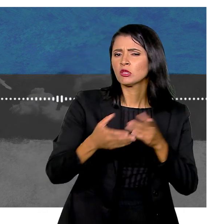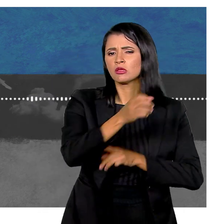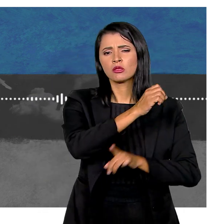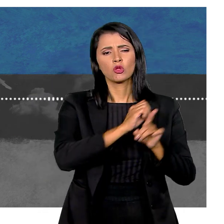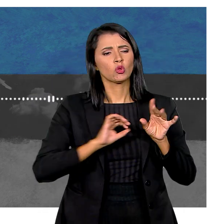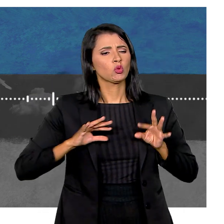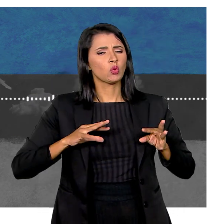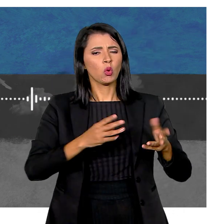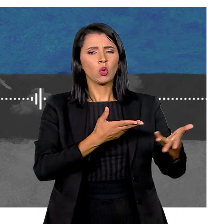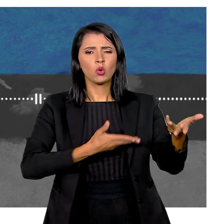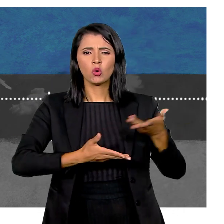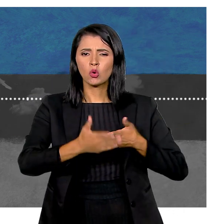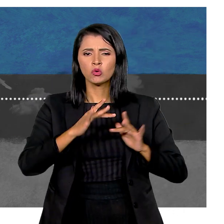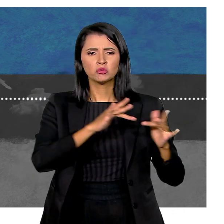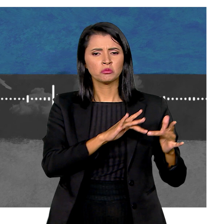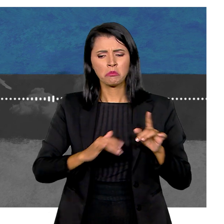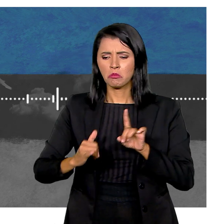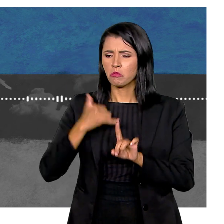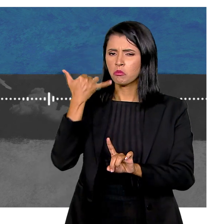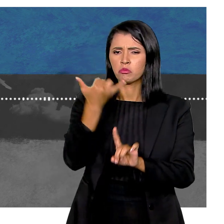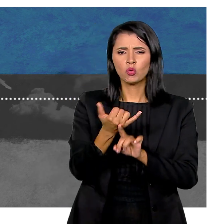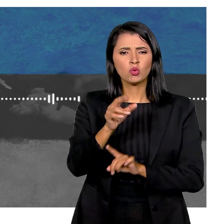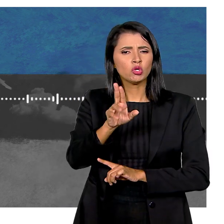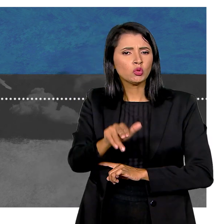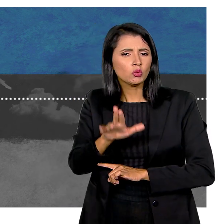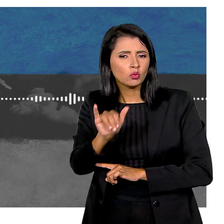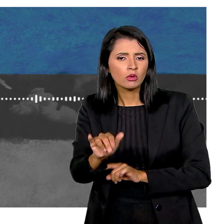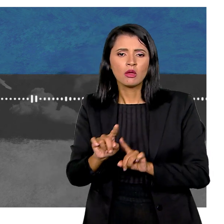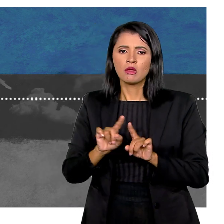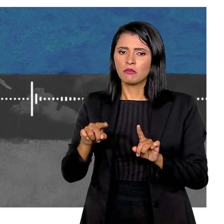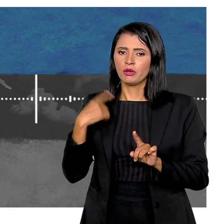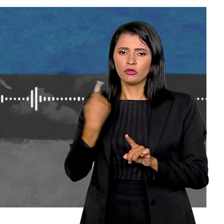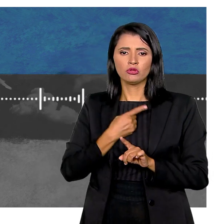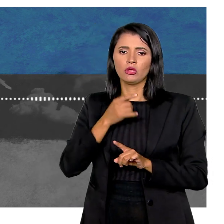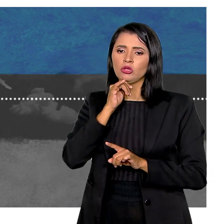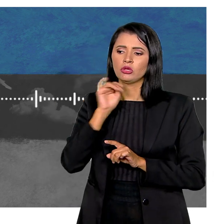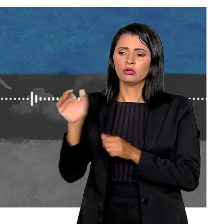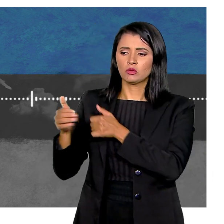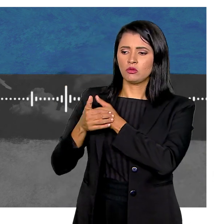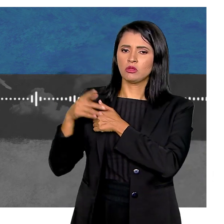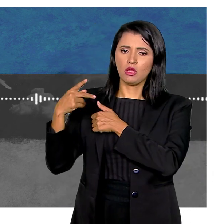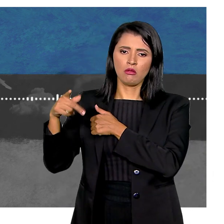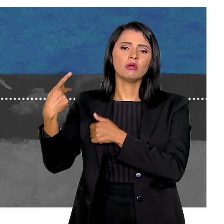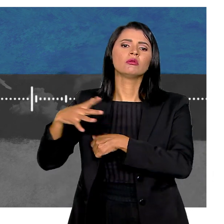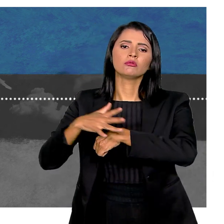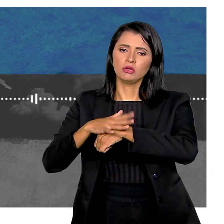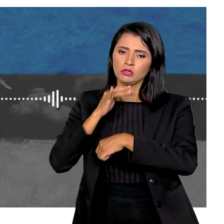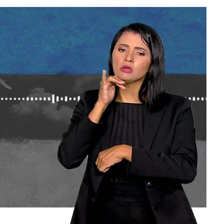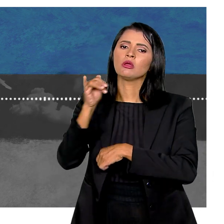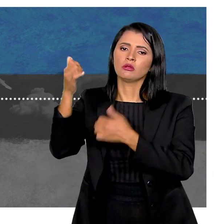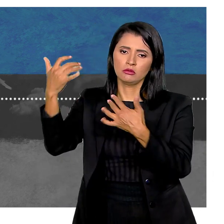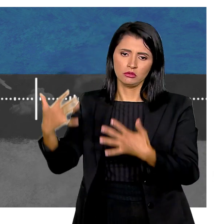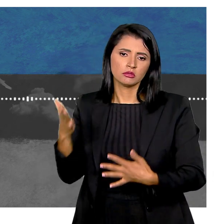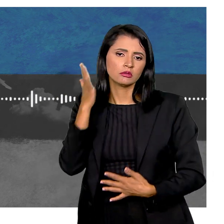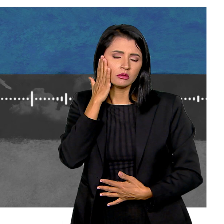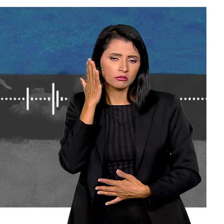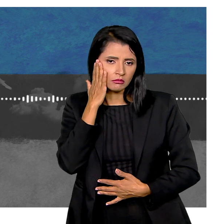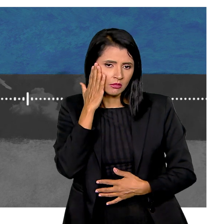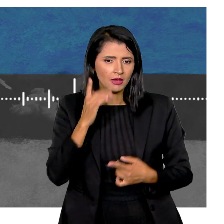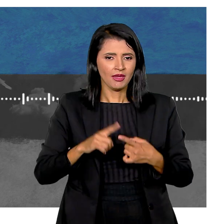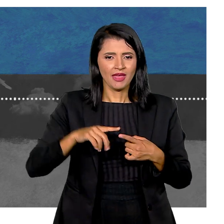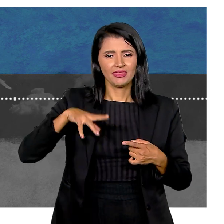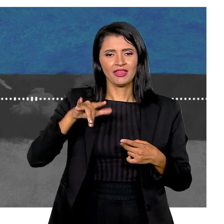socializa com todo mundo Nunca sofreu bullying Só que nós também nunca escondemos da Natália a condição dela A